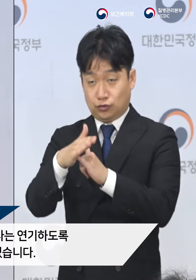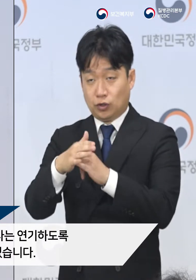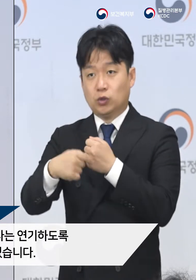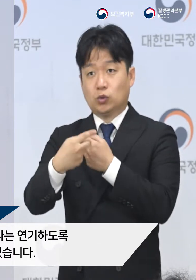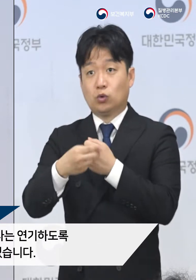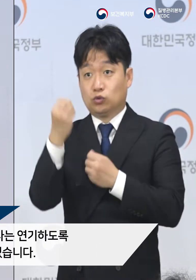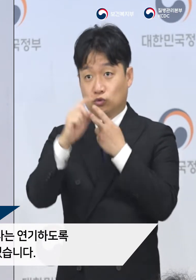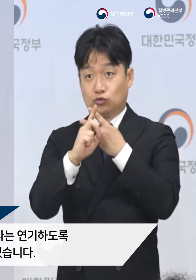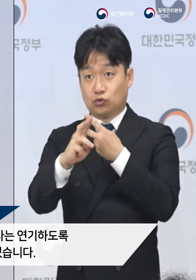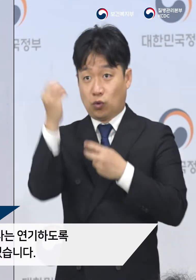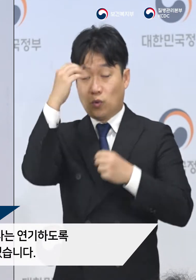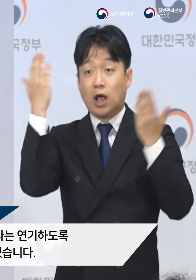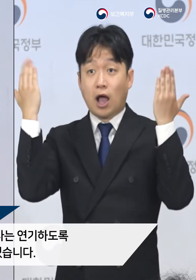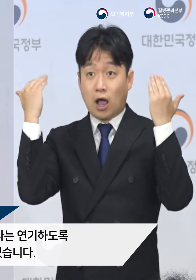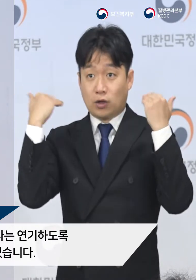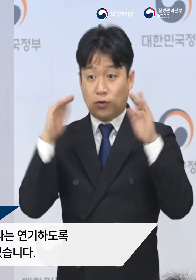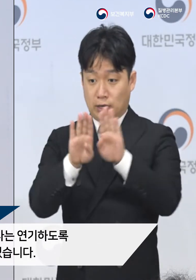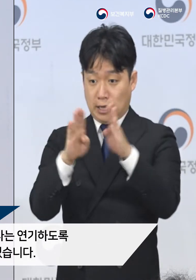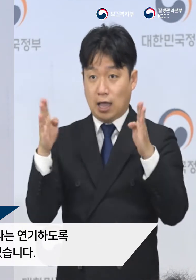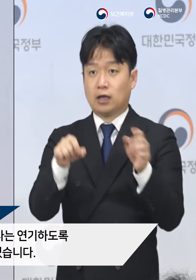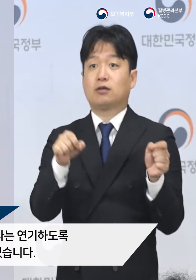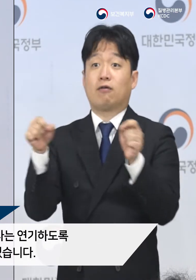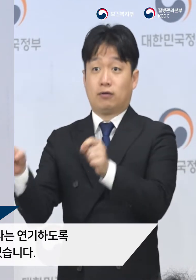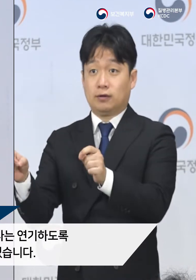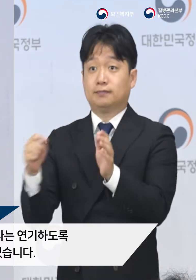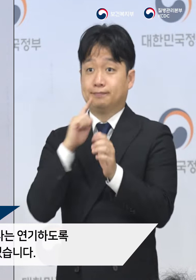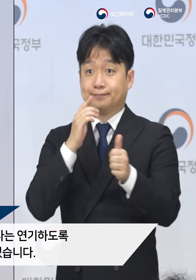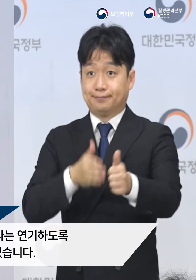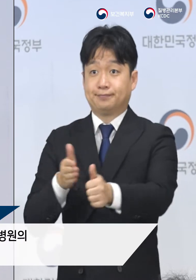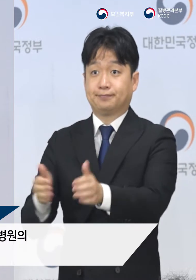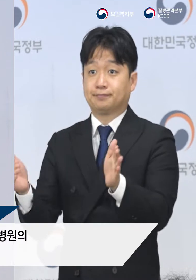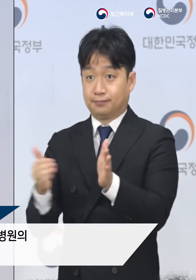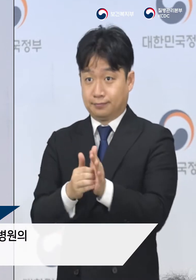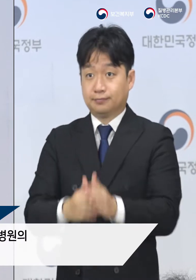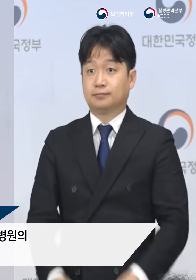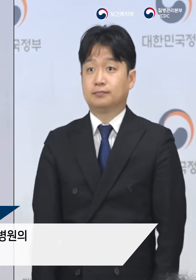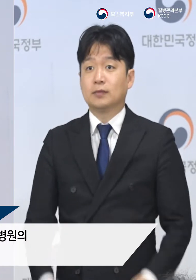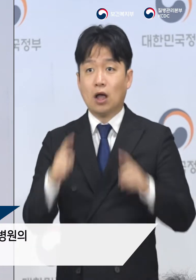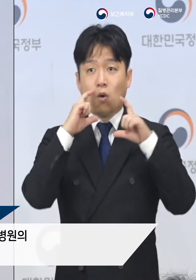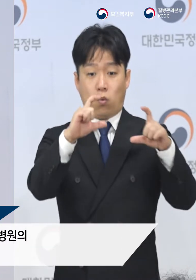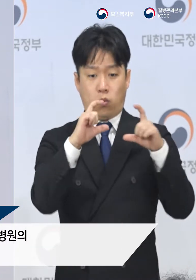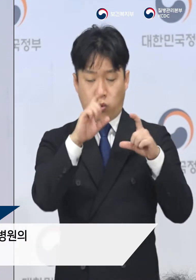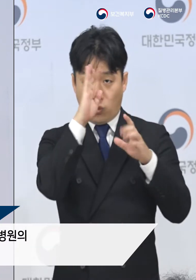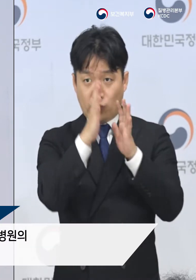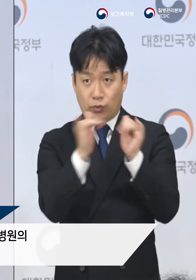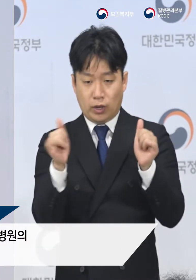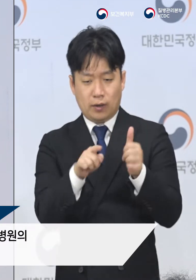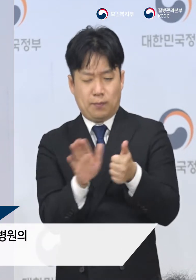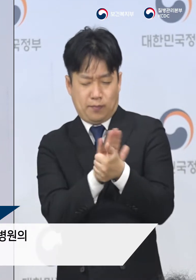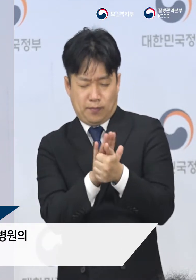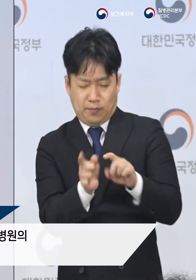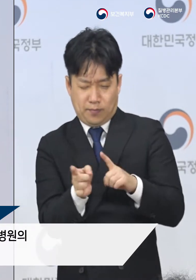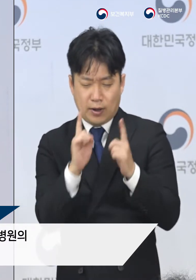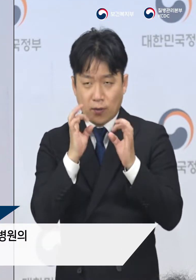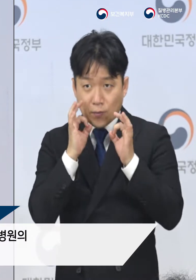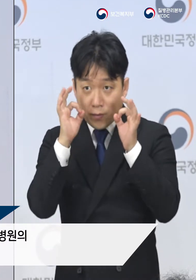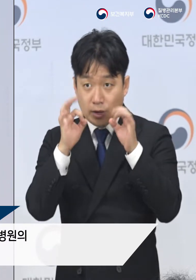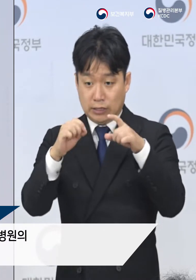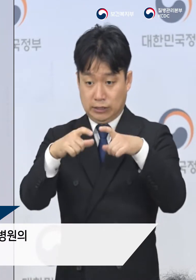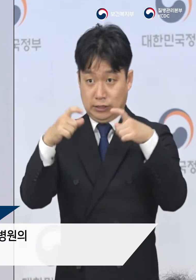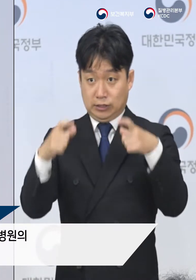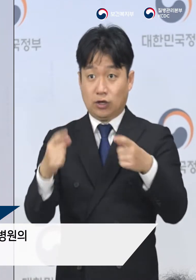초중등학교의 계약도 연계하였습니다. 확진 환자 치료에도 만전을 기하기 위하여 지역